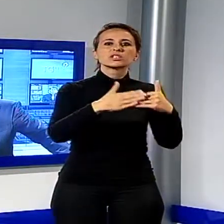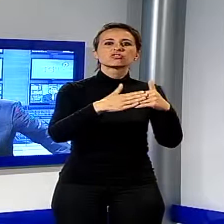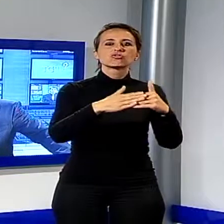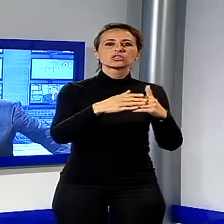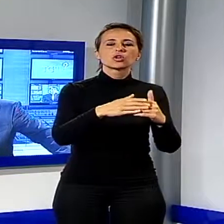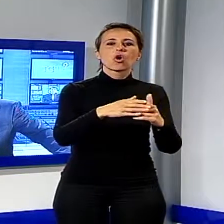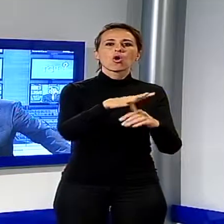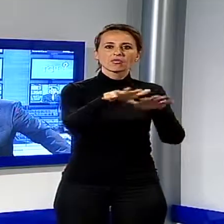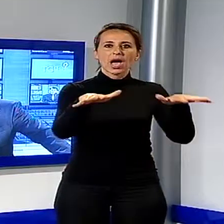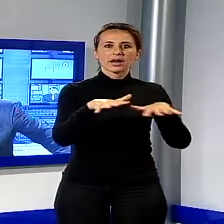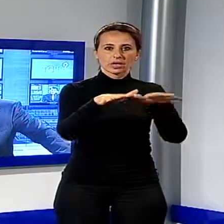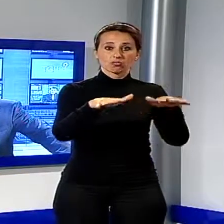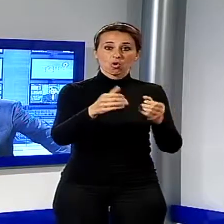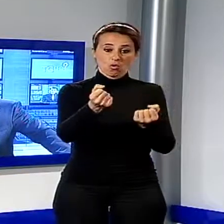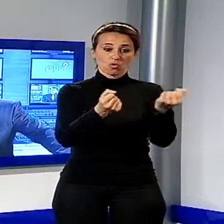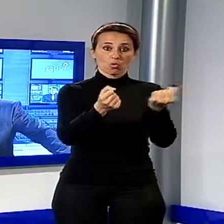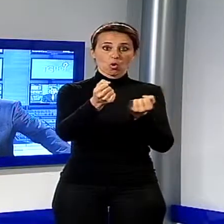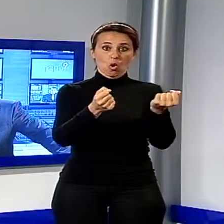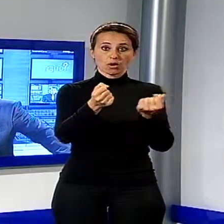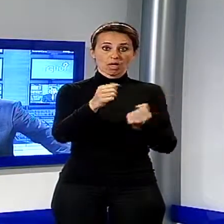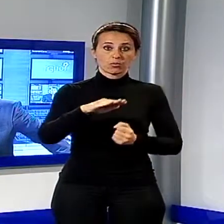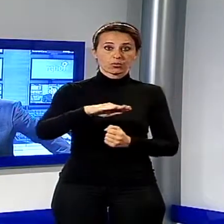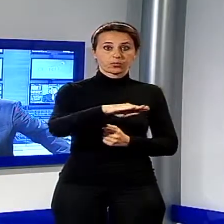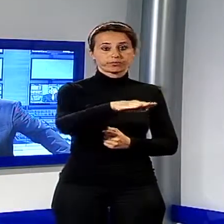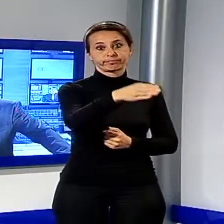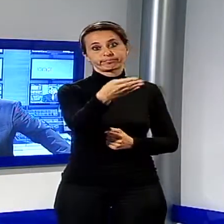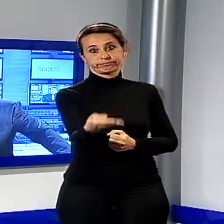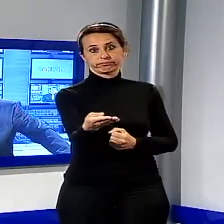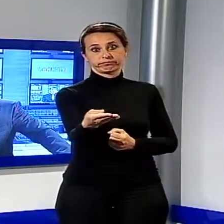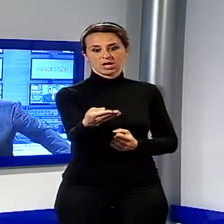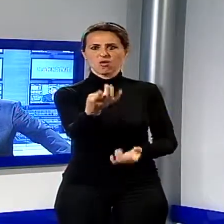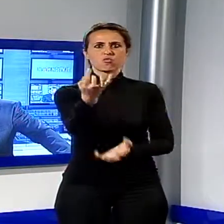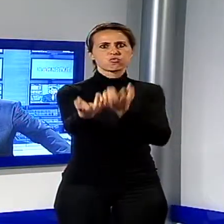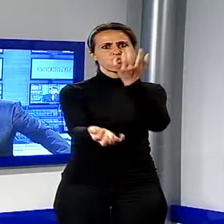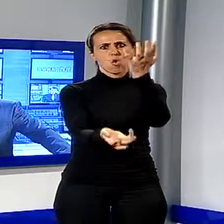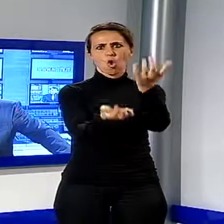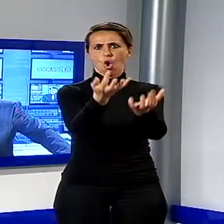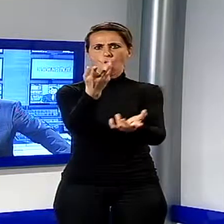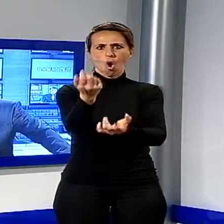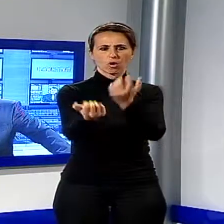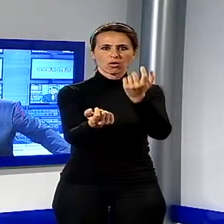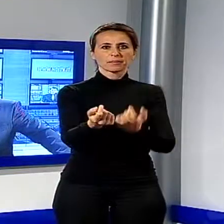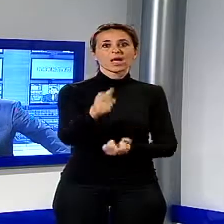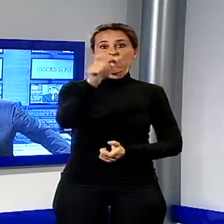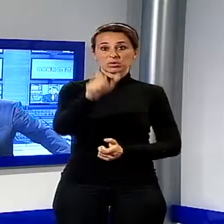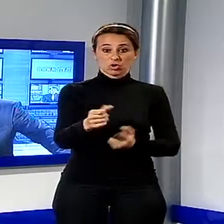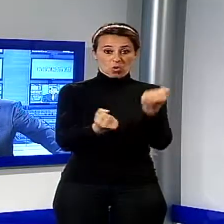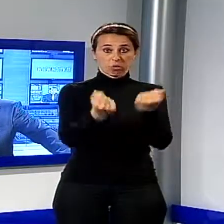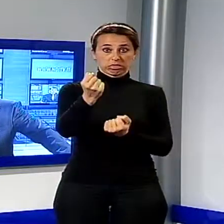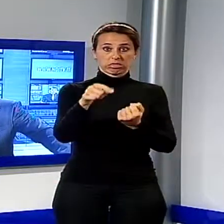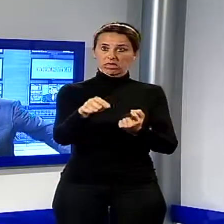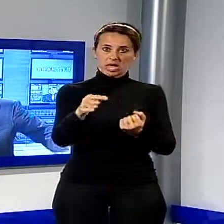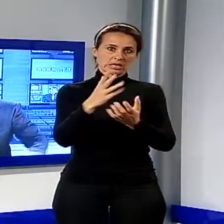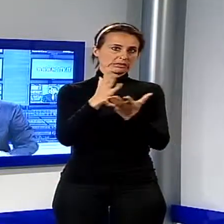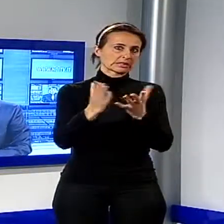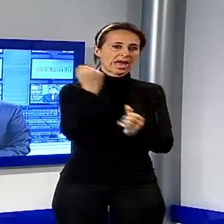nella scarpata ai lati della carreggiata, prendendo fuoco quasi illeso l'unico occupante che è stato soccorso da